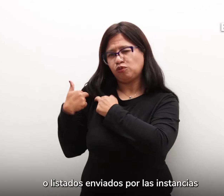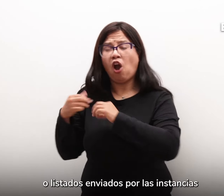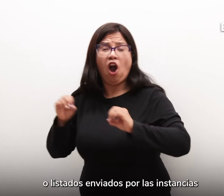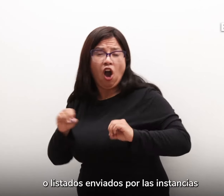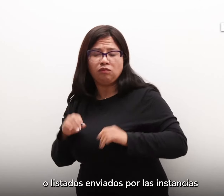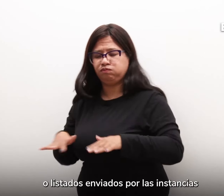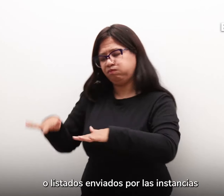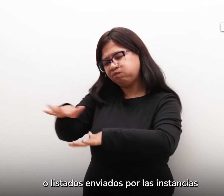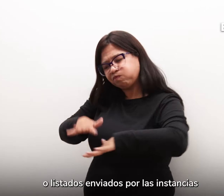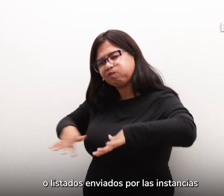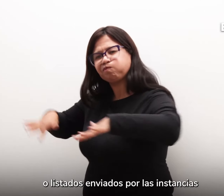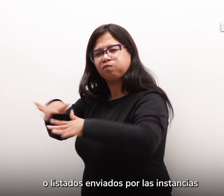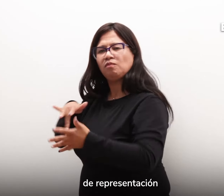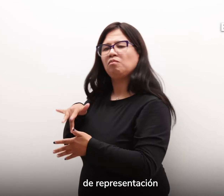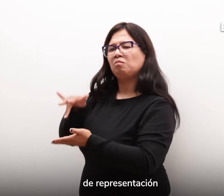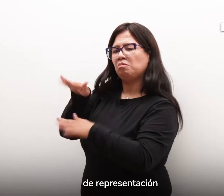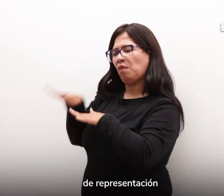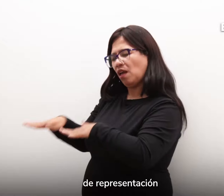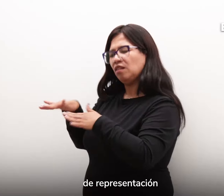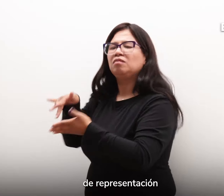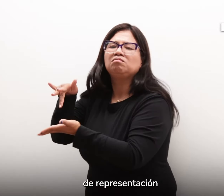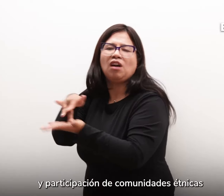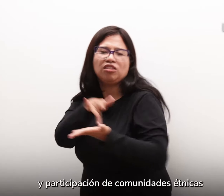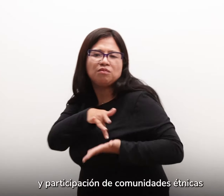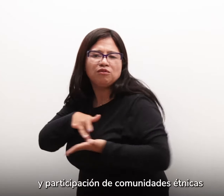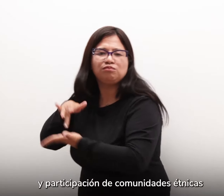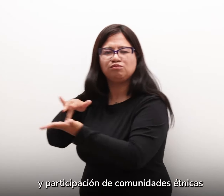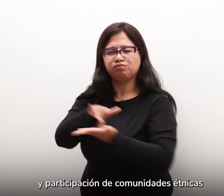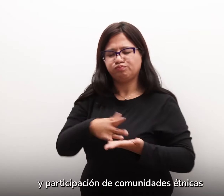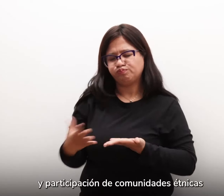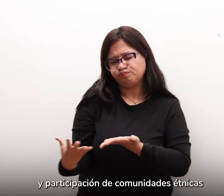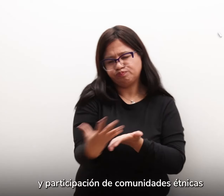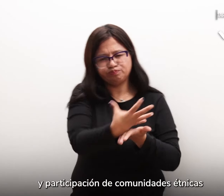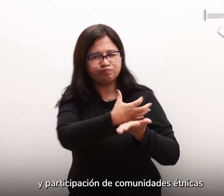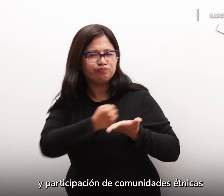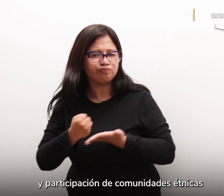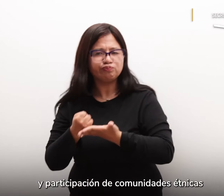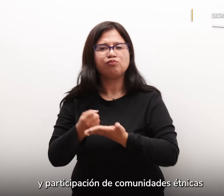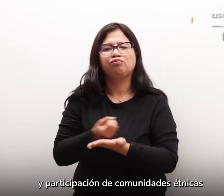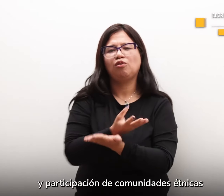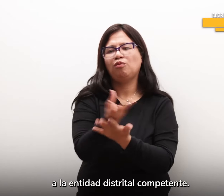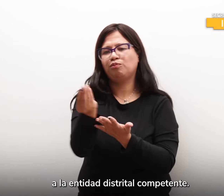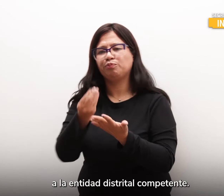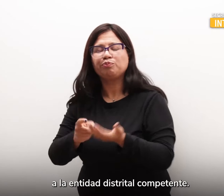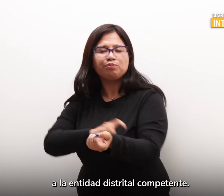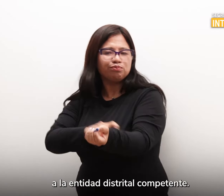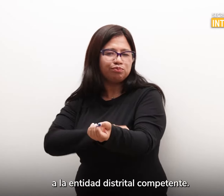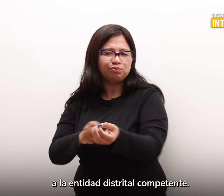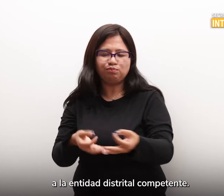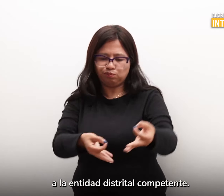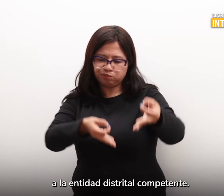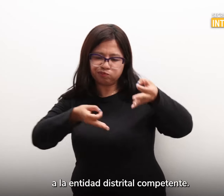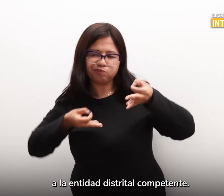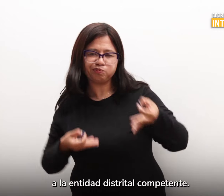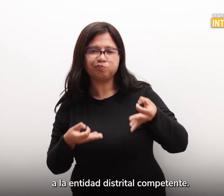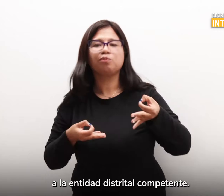enviados por las instancias de representación y participación de comunidades étnicas a la entidad distrital competente